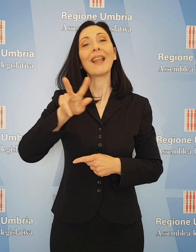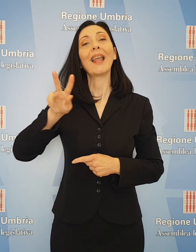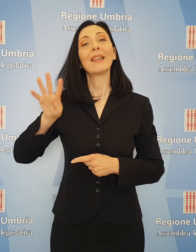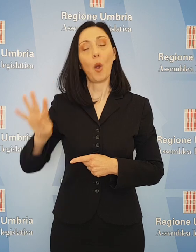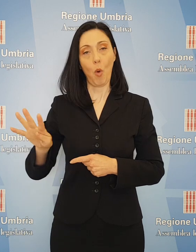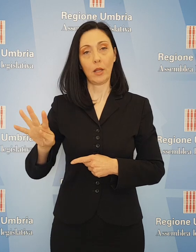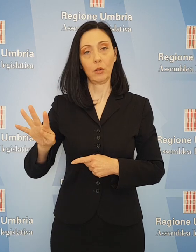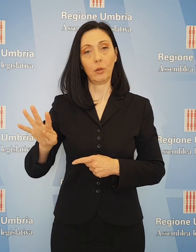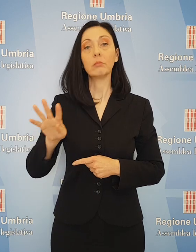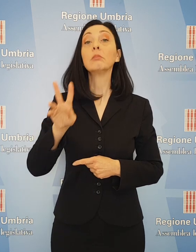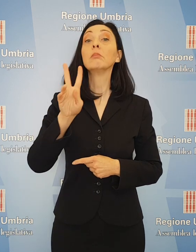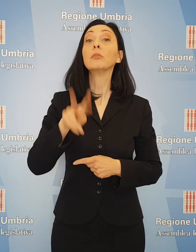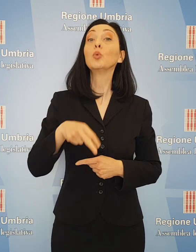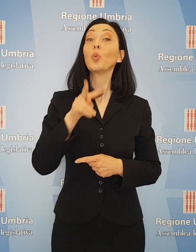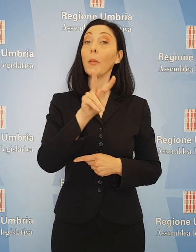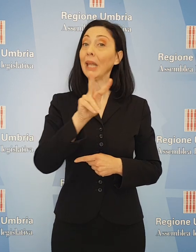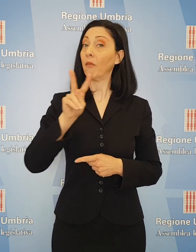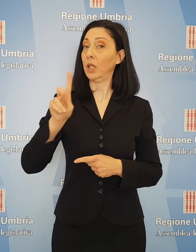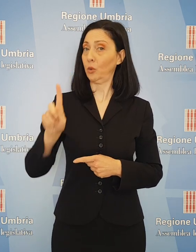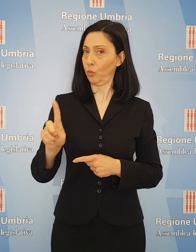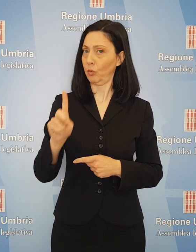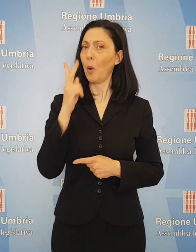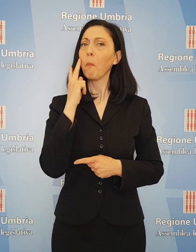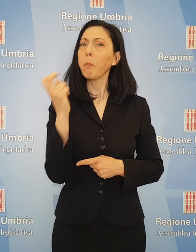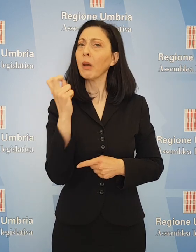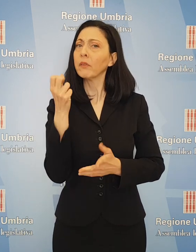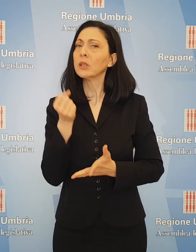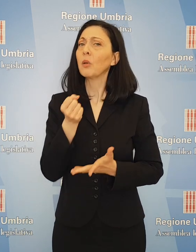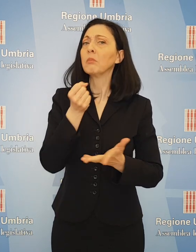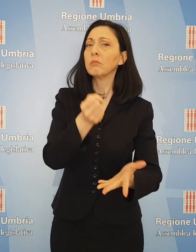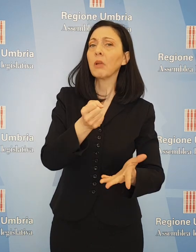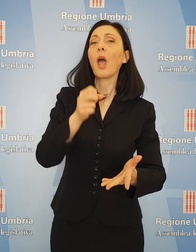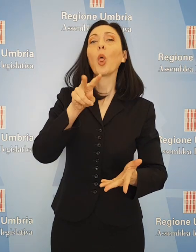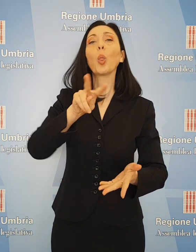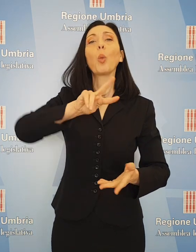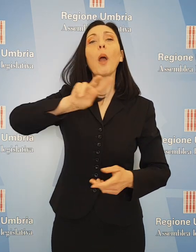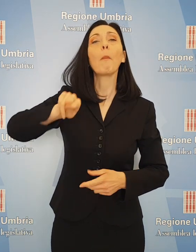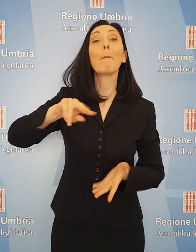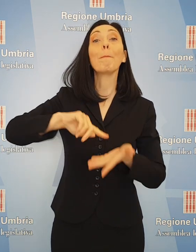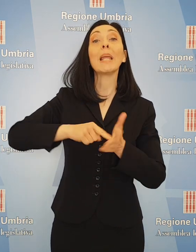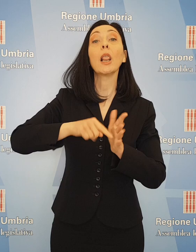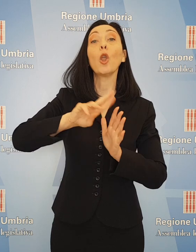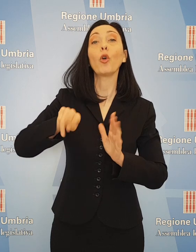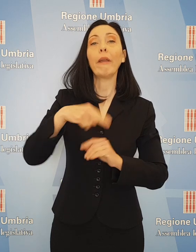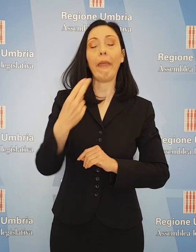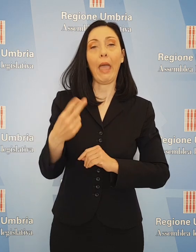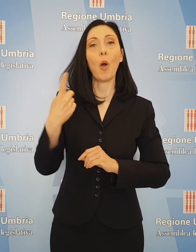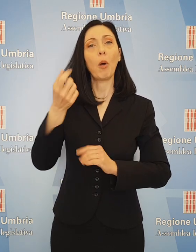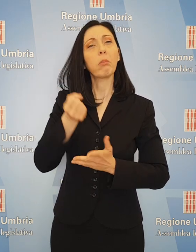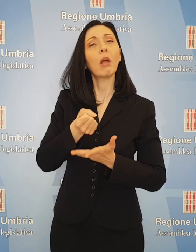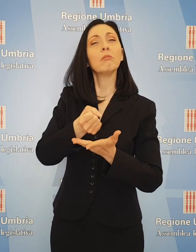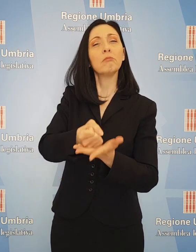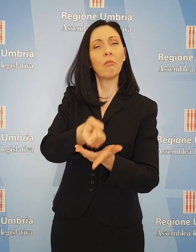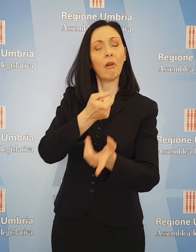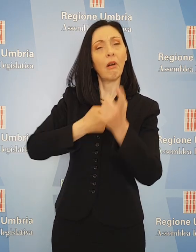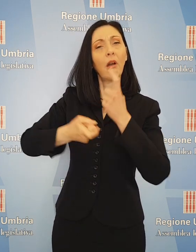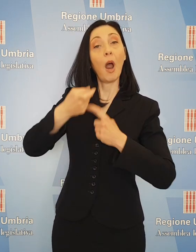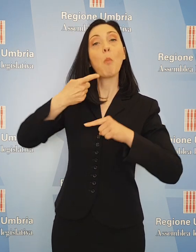Per il 2021 è previsto uno stanziamento di 2 milioni di euro, finanziato con mutuo a carico della